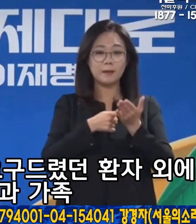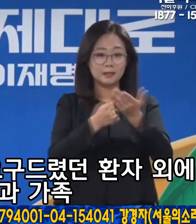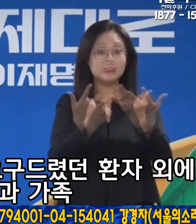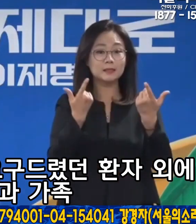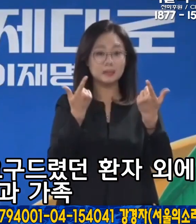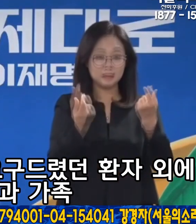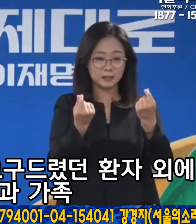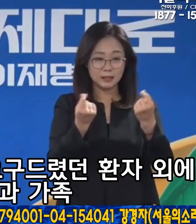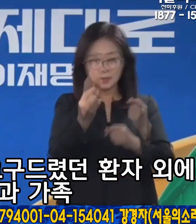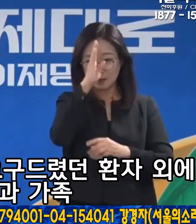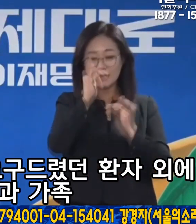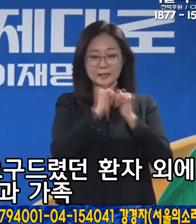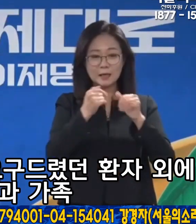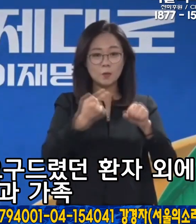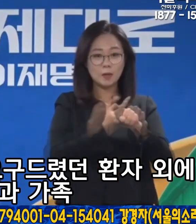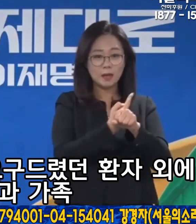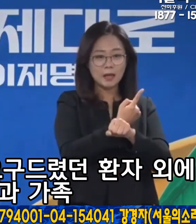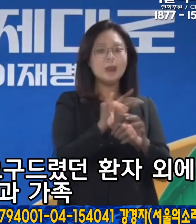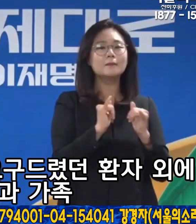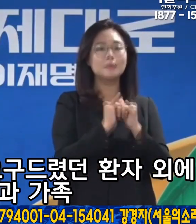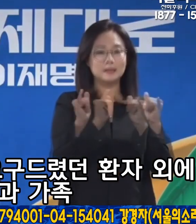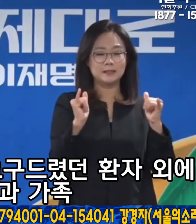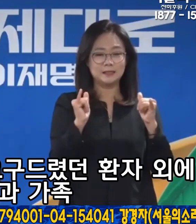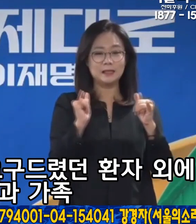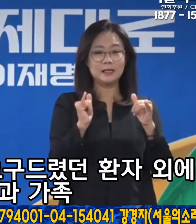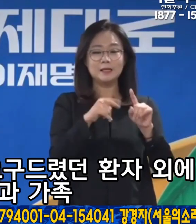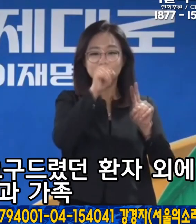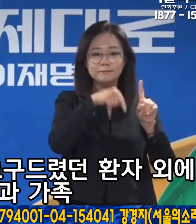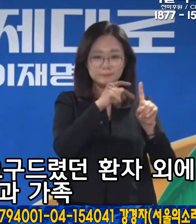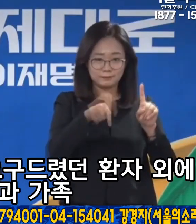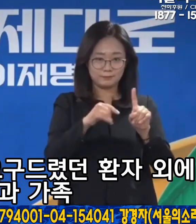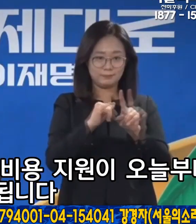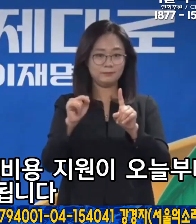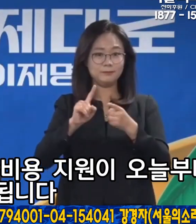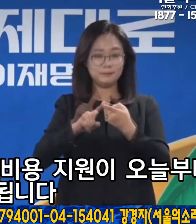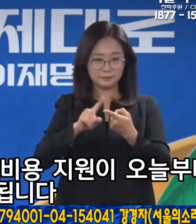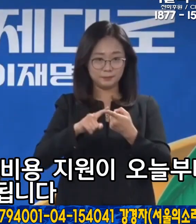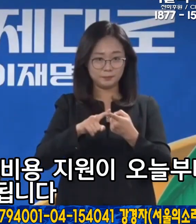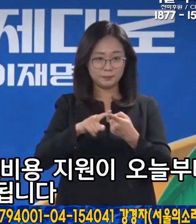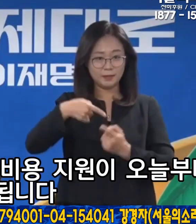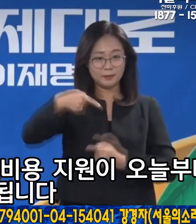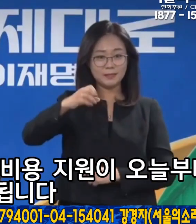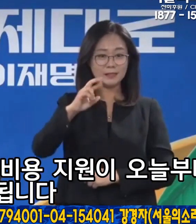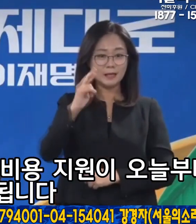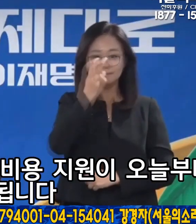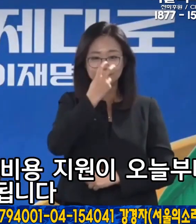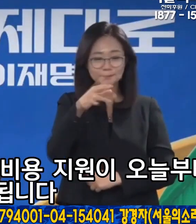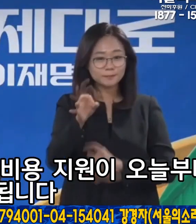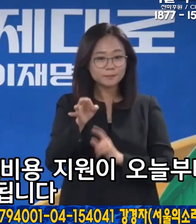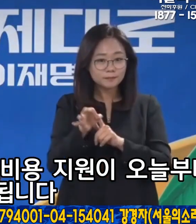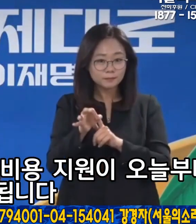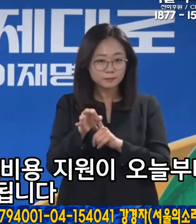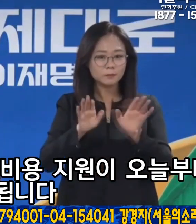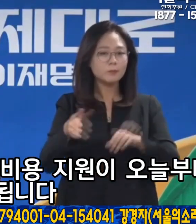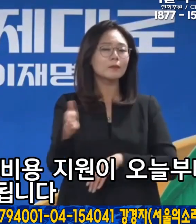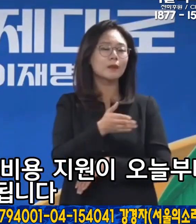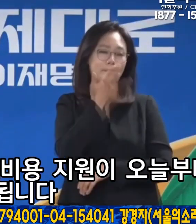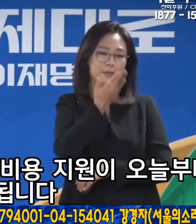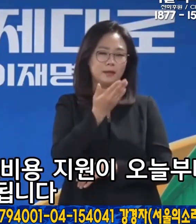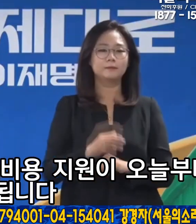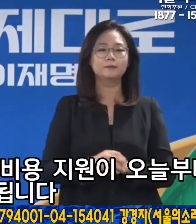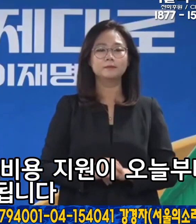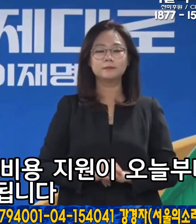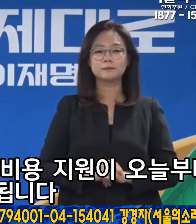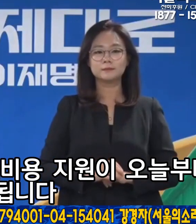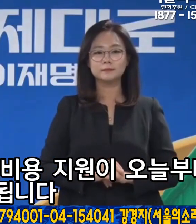정부에 요구드렸던 환자 외의 간병인과 가족 1인에 대한 PCR 검사 비용 지원이 오늘부터